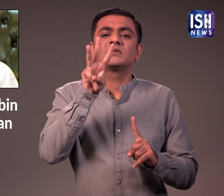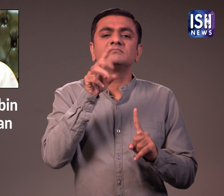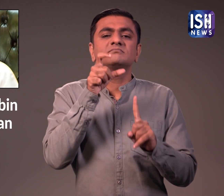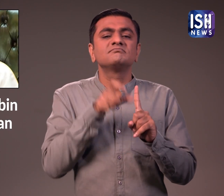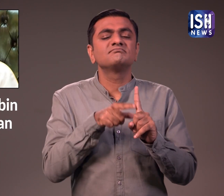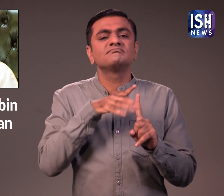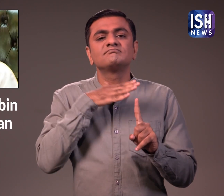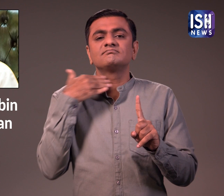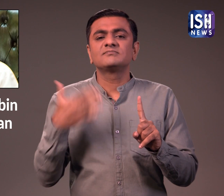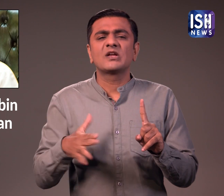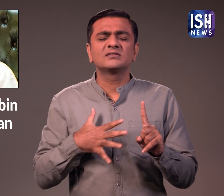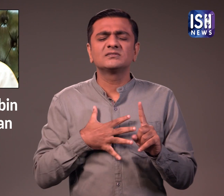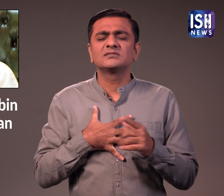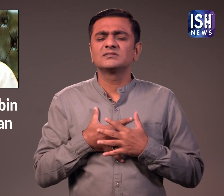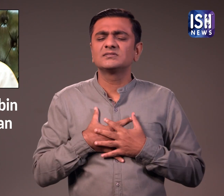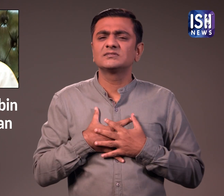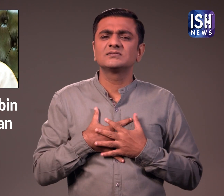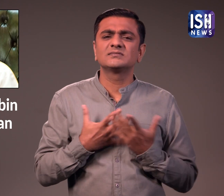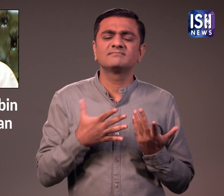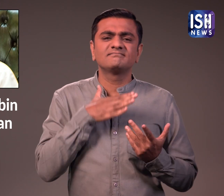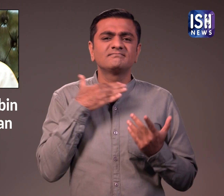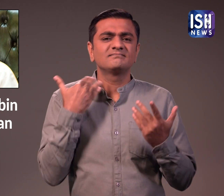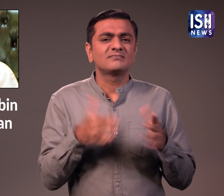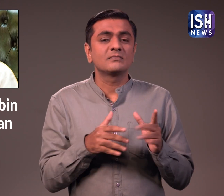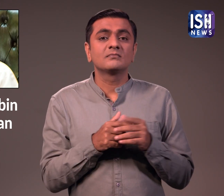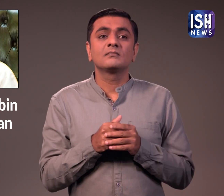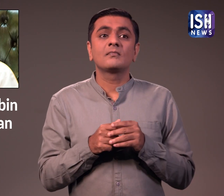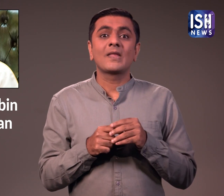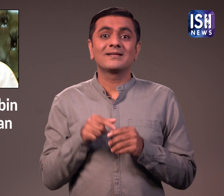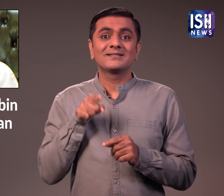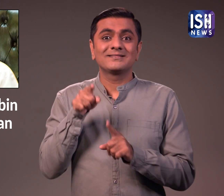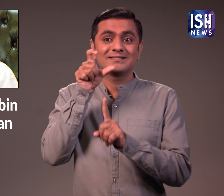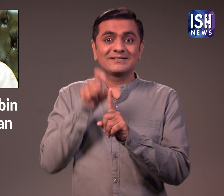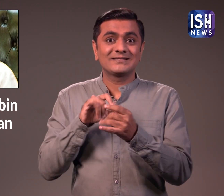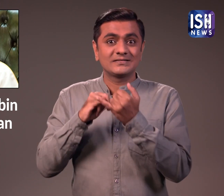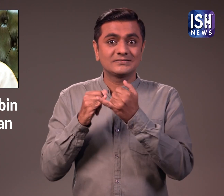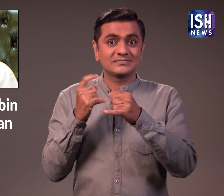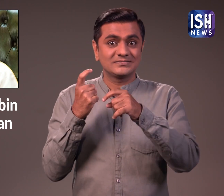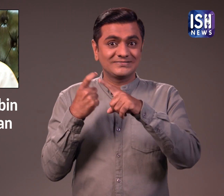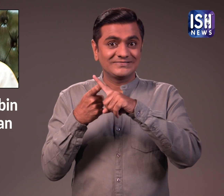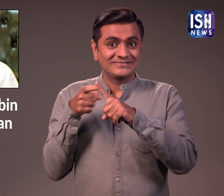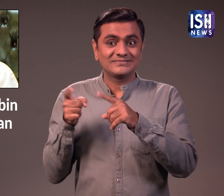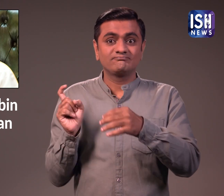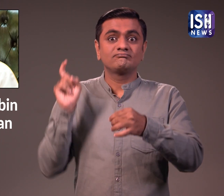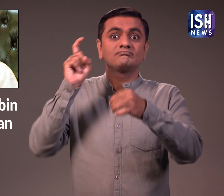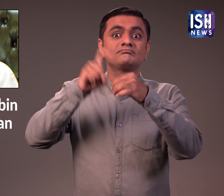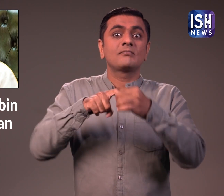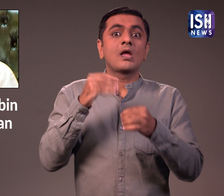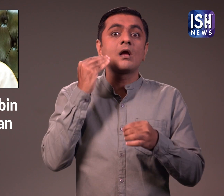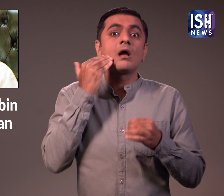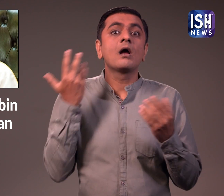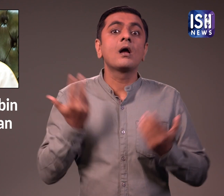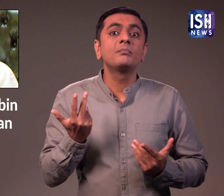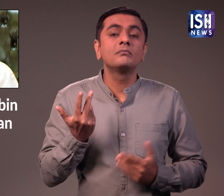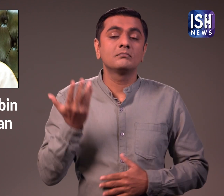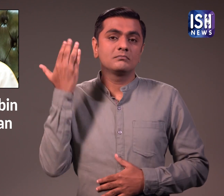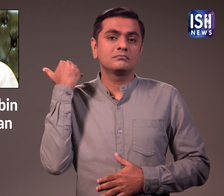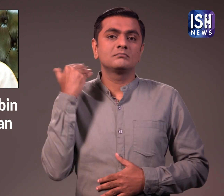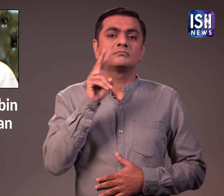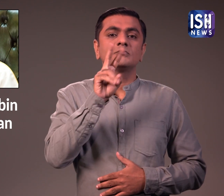में निधन हो गया कितना दुखत शेक खलिफा ने 2004 में UAE